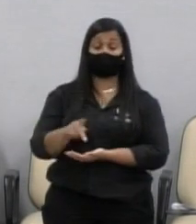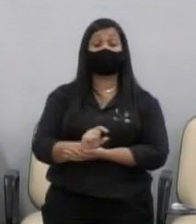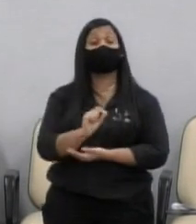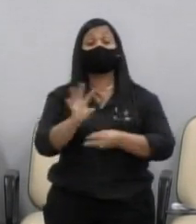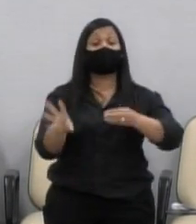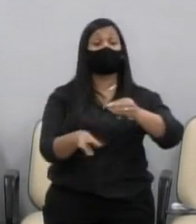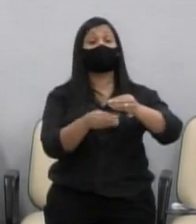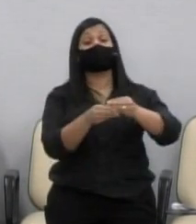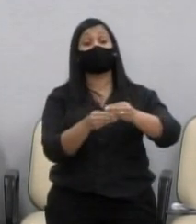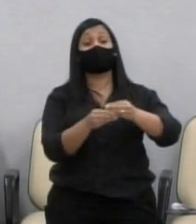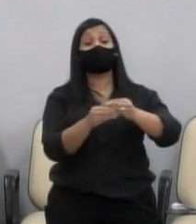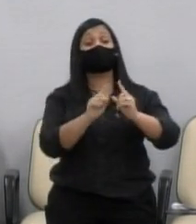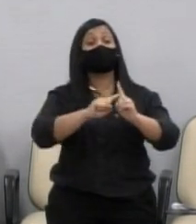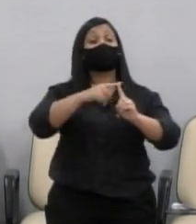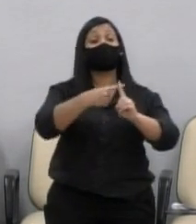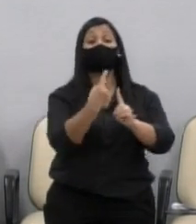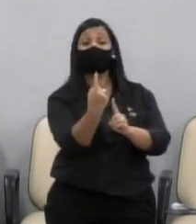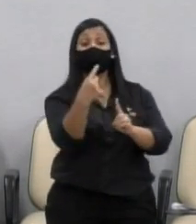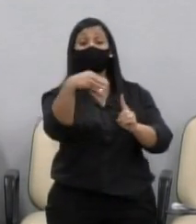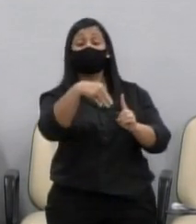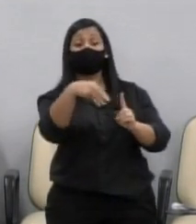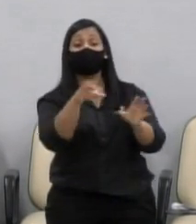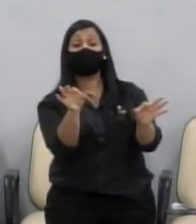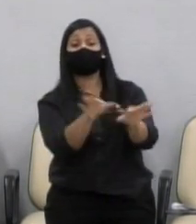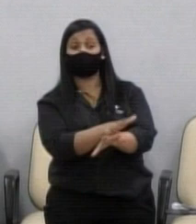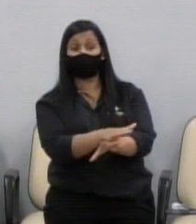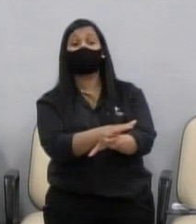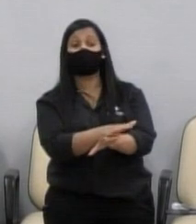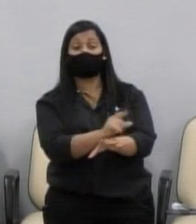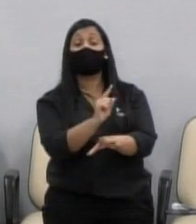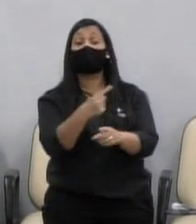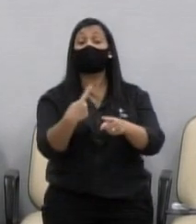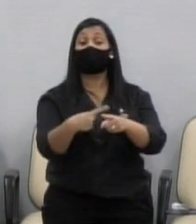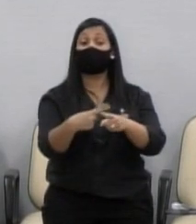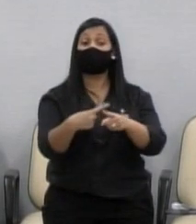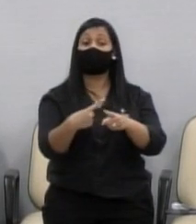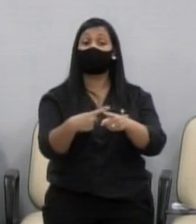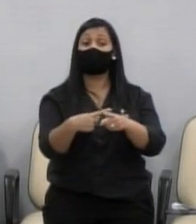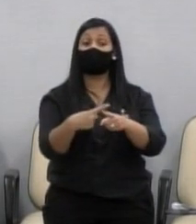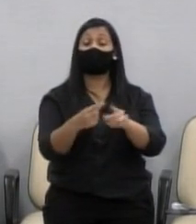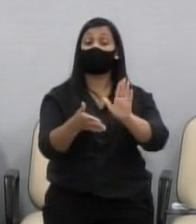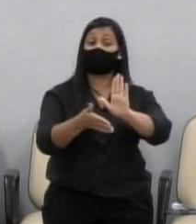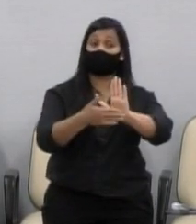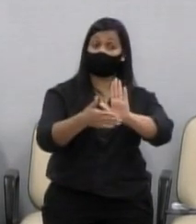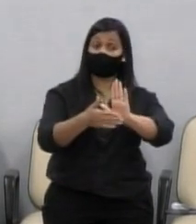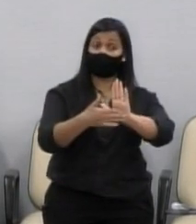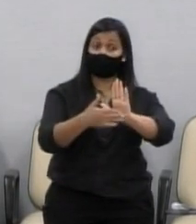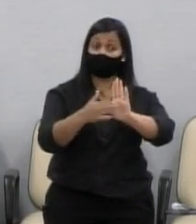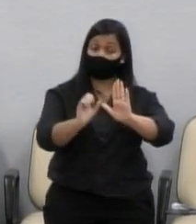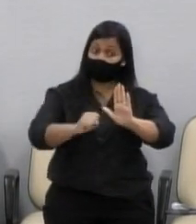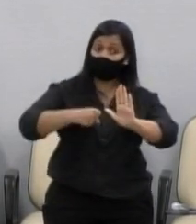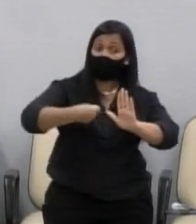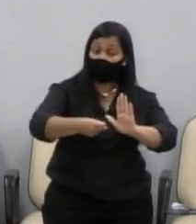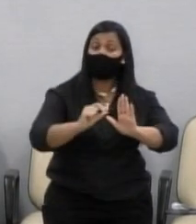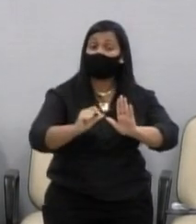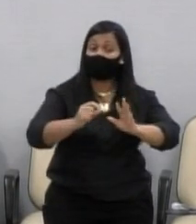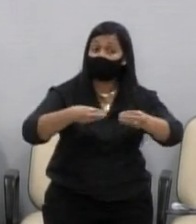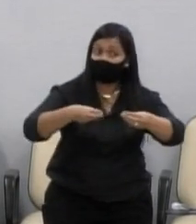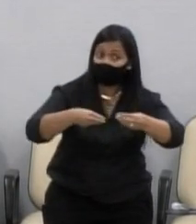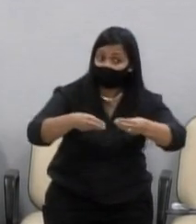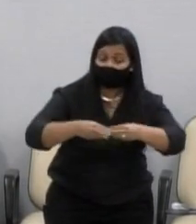acrescentasse mais um minuto para eu terminar, para fortalecer um pouco mais sobre a proposta da flexibilização.